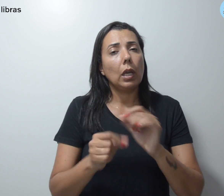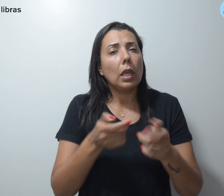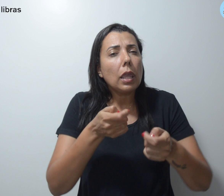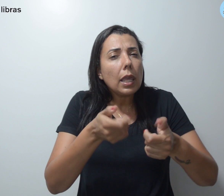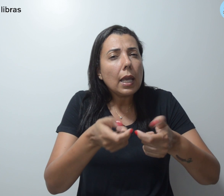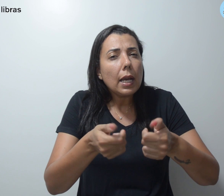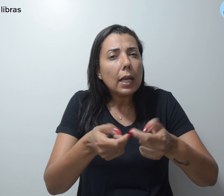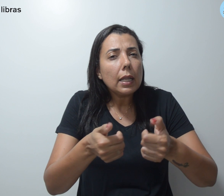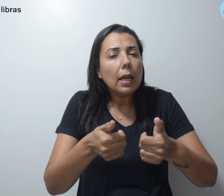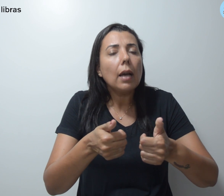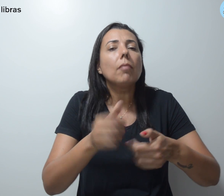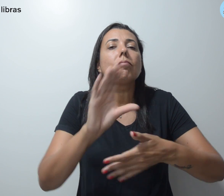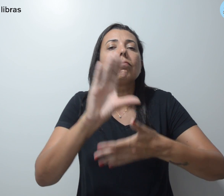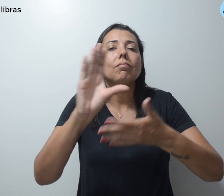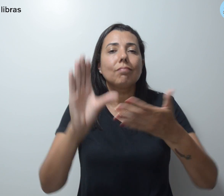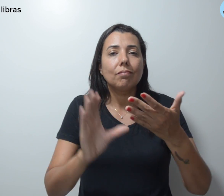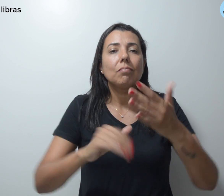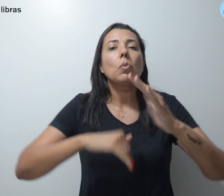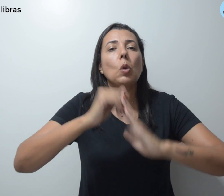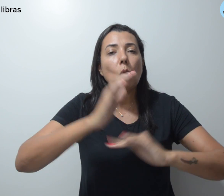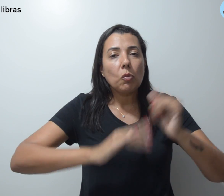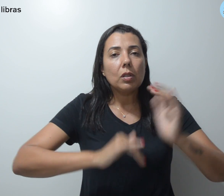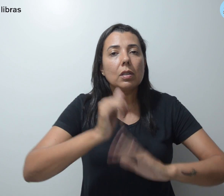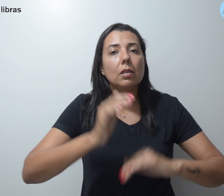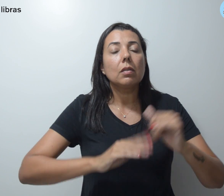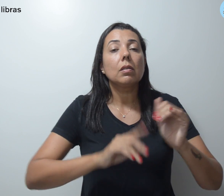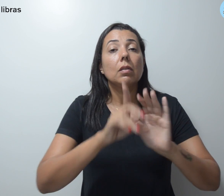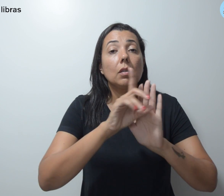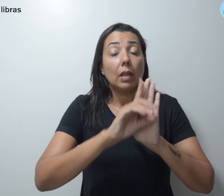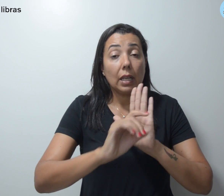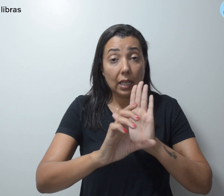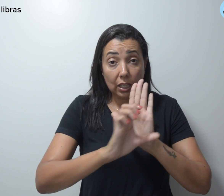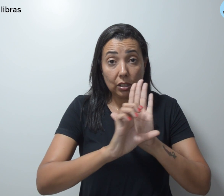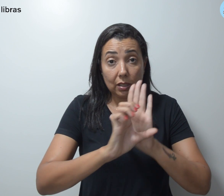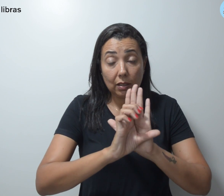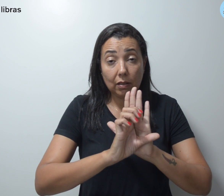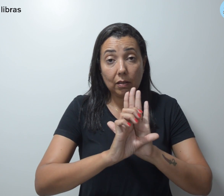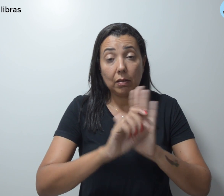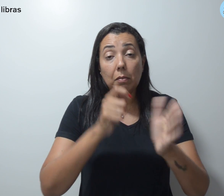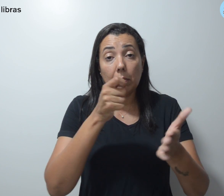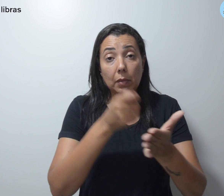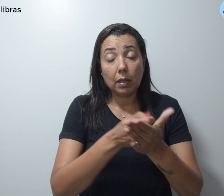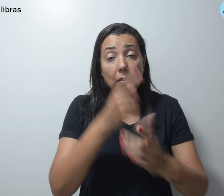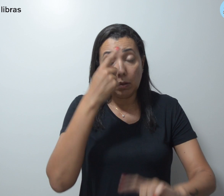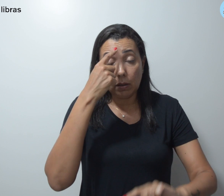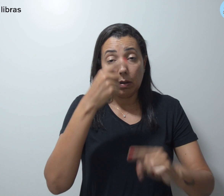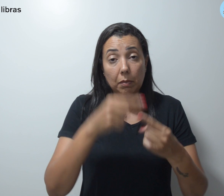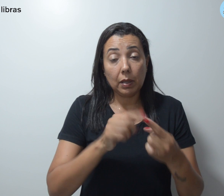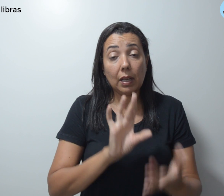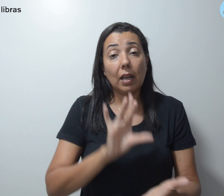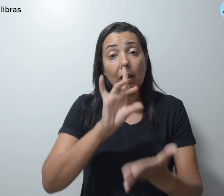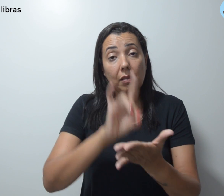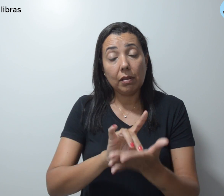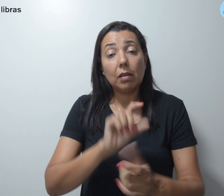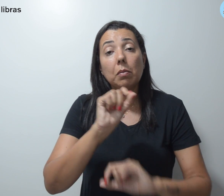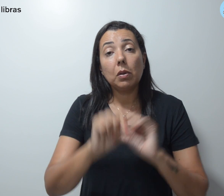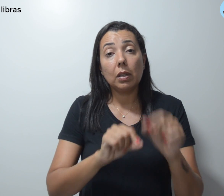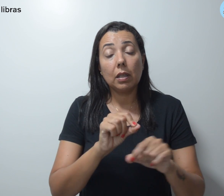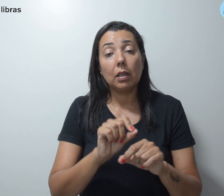categoria. O edital para acordo de pagamento de precatório afirma que serão destinados